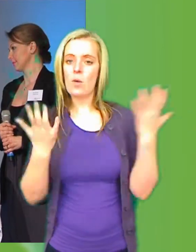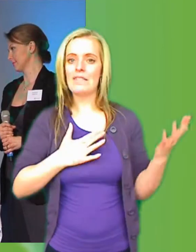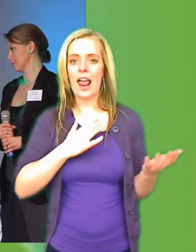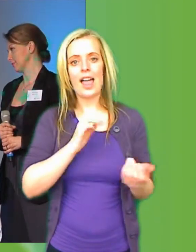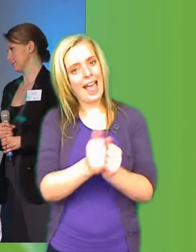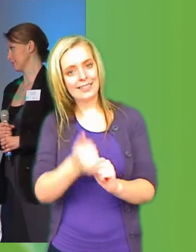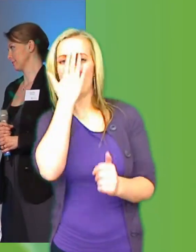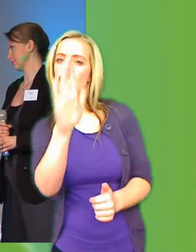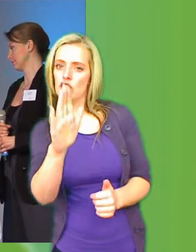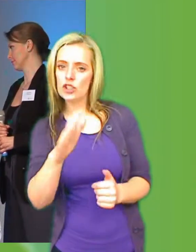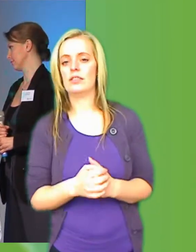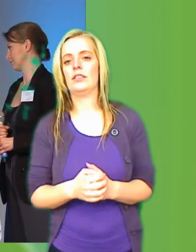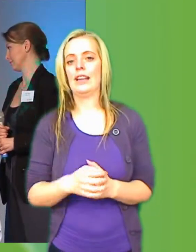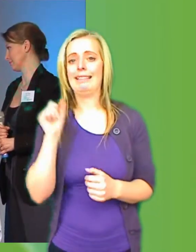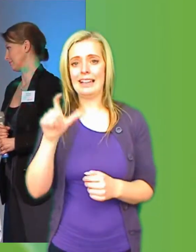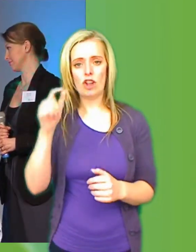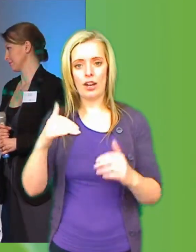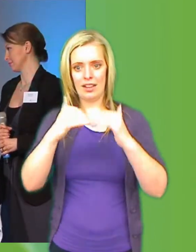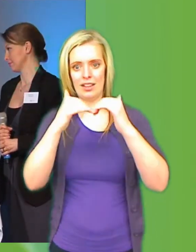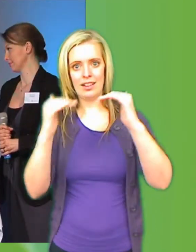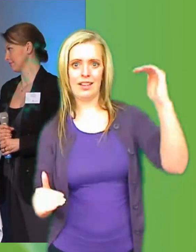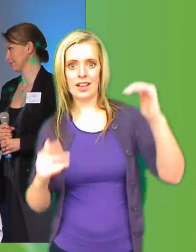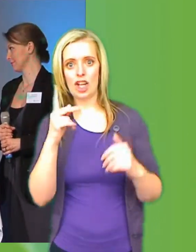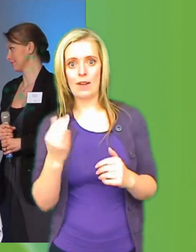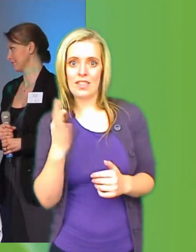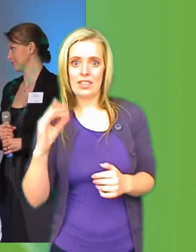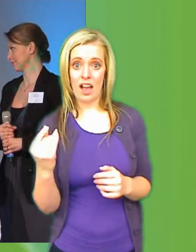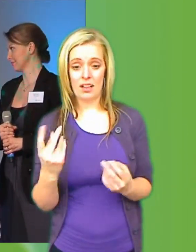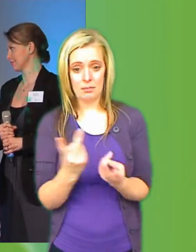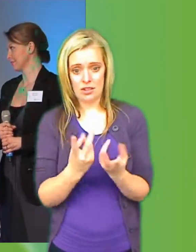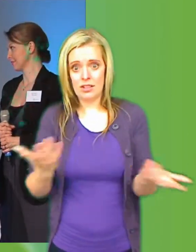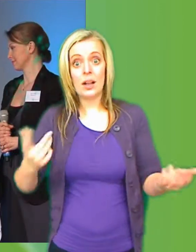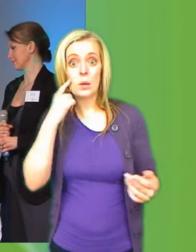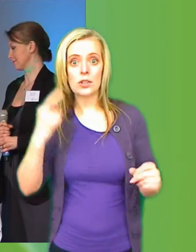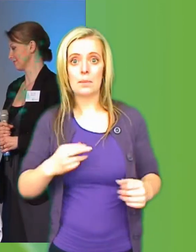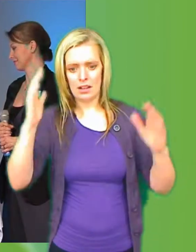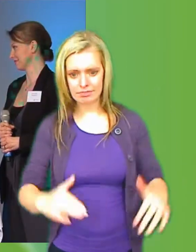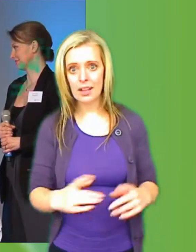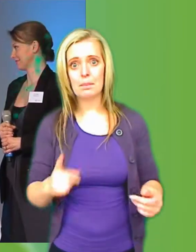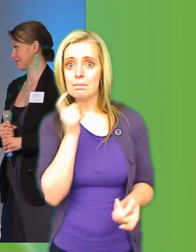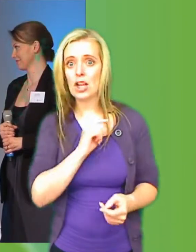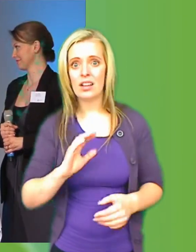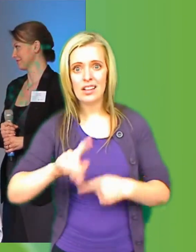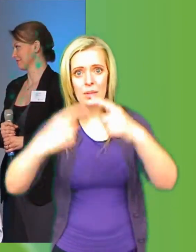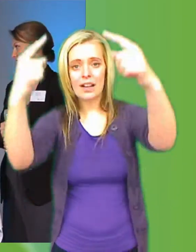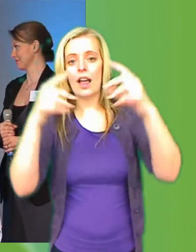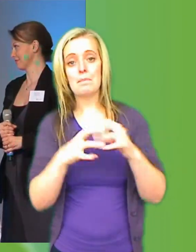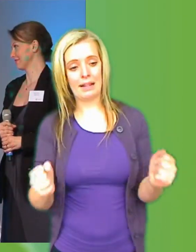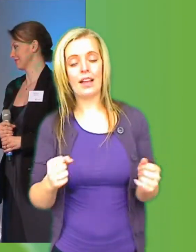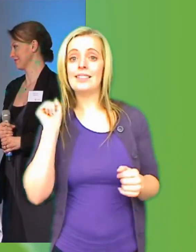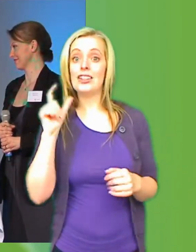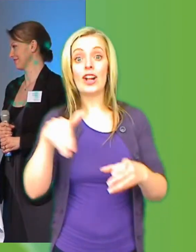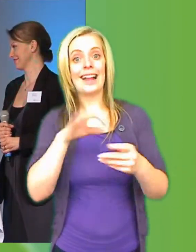En digital klyfta. Då hör man att hela bunten finns ner i botten och kan aldrig klättra upp. Med digital delaktighet då samlar man in och